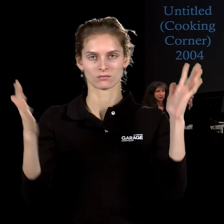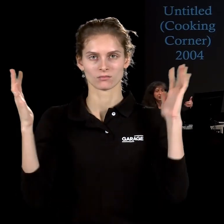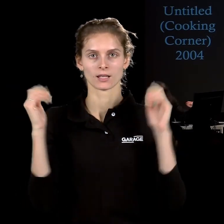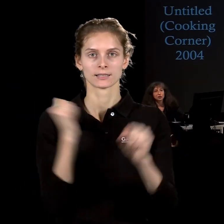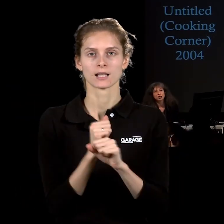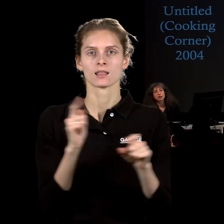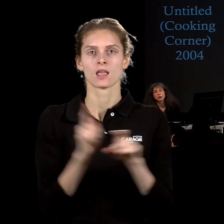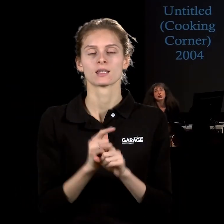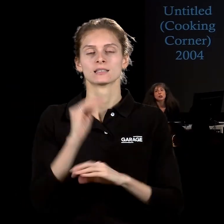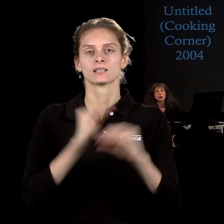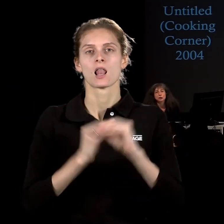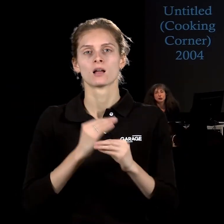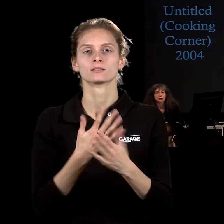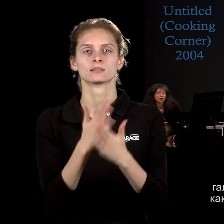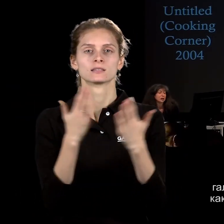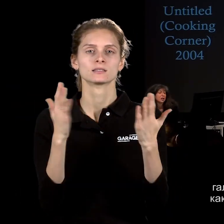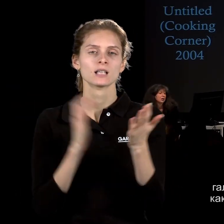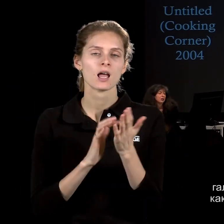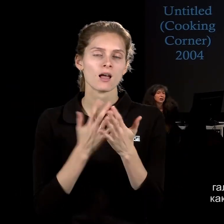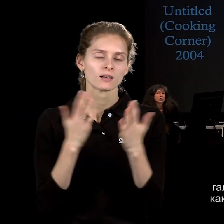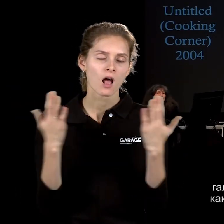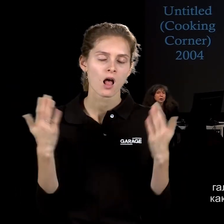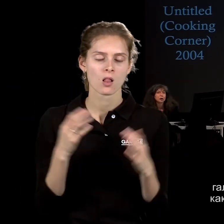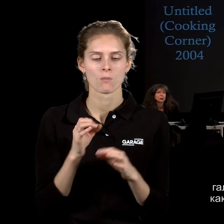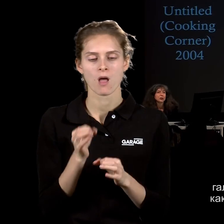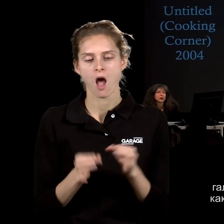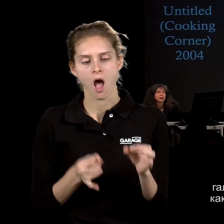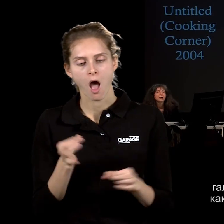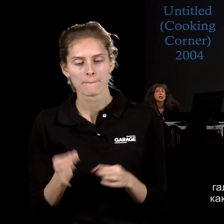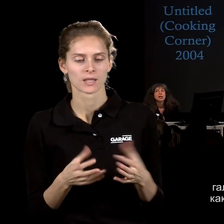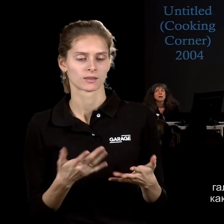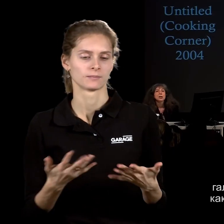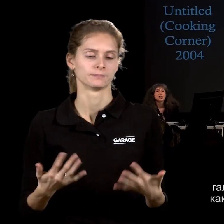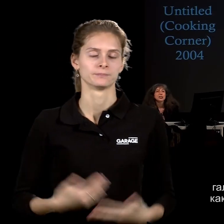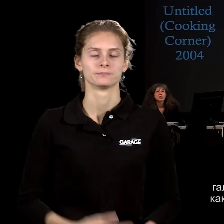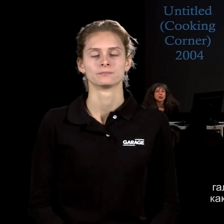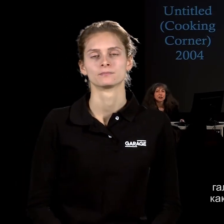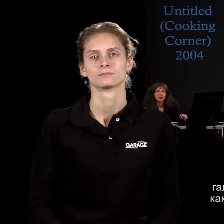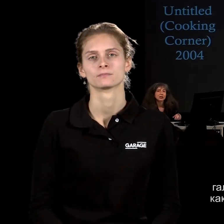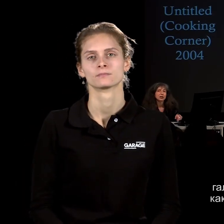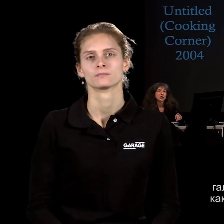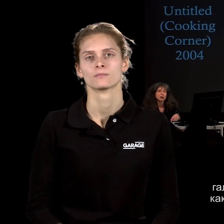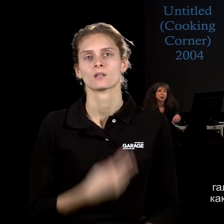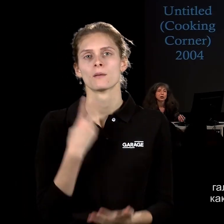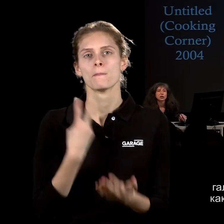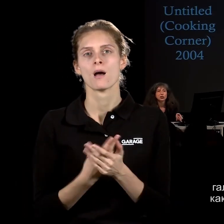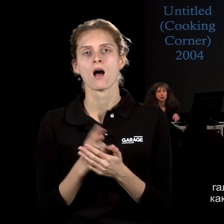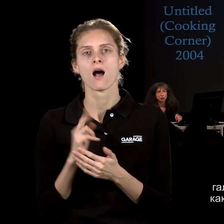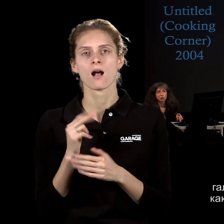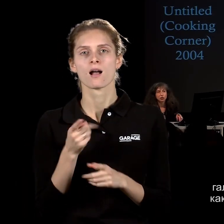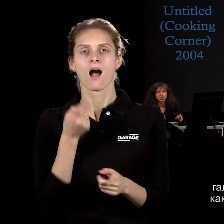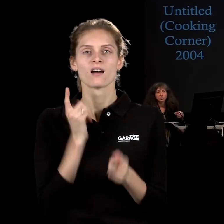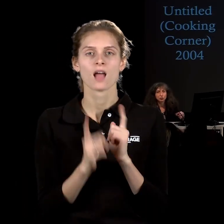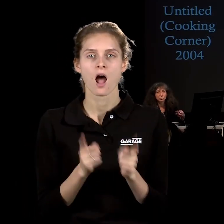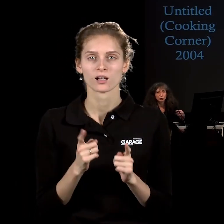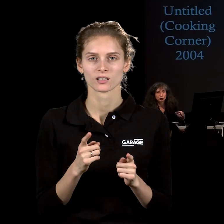же инсталляции с зеркалами, с камушков, с всяких гальки, с всяких природных материалов, показывая, как реальный ландшафт продолжается